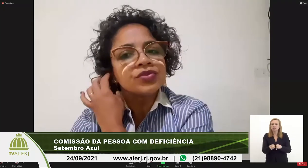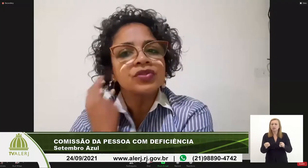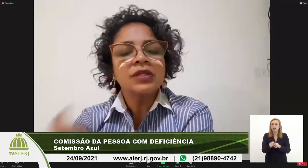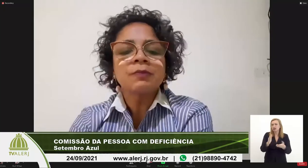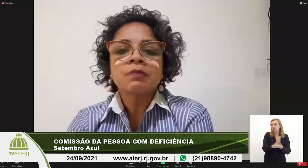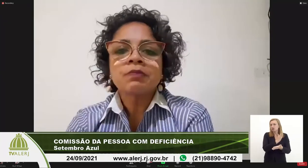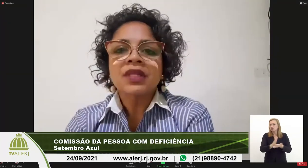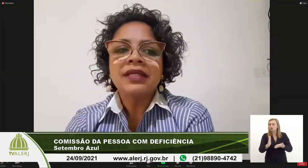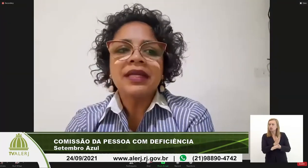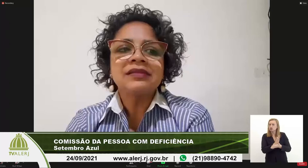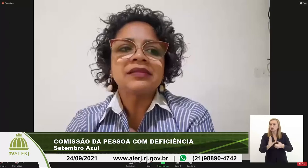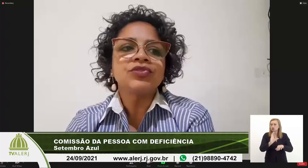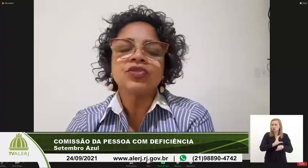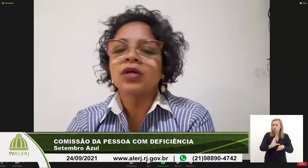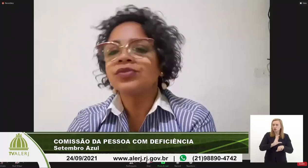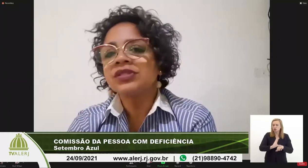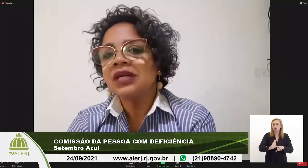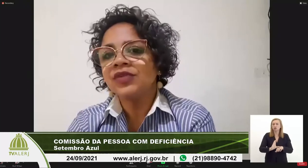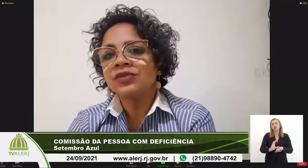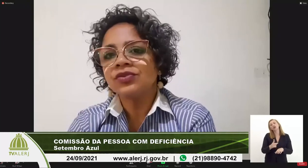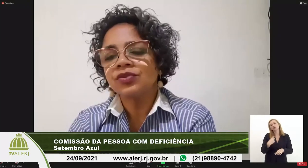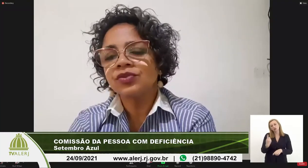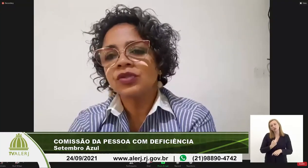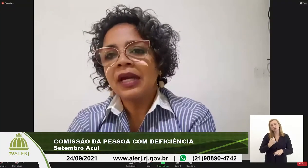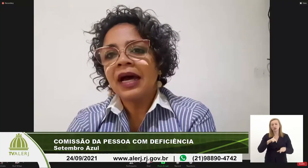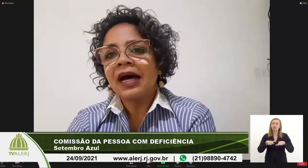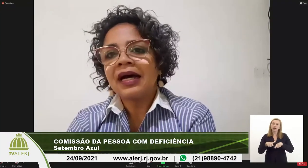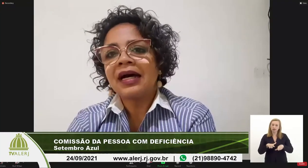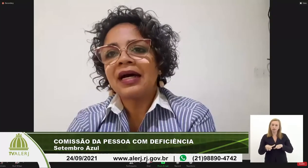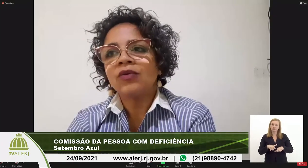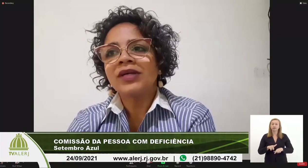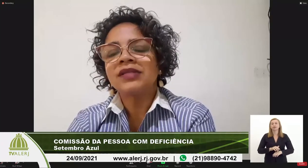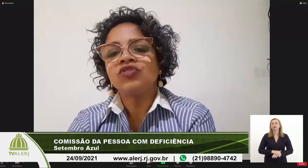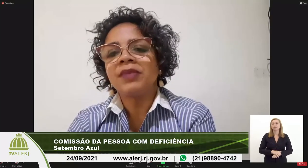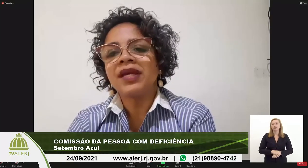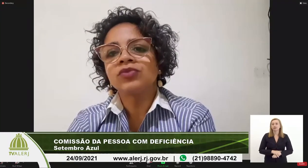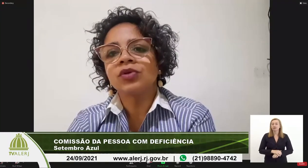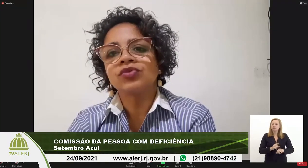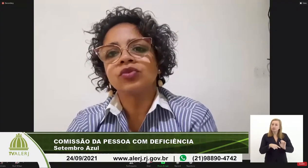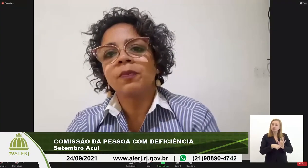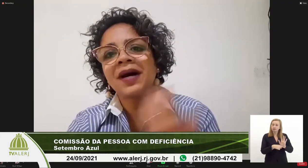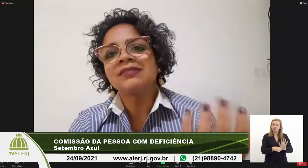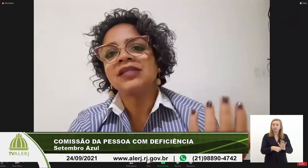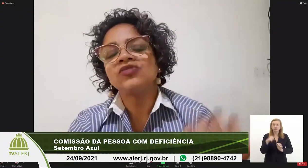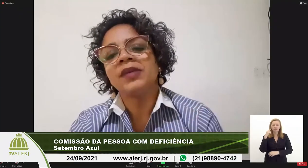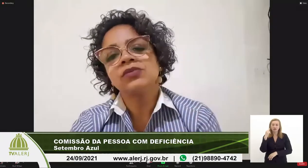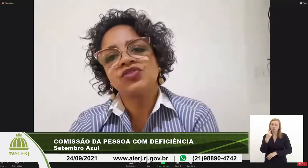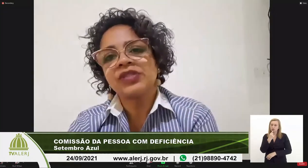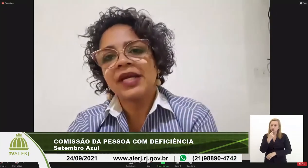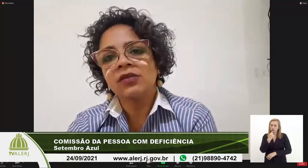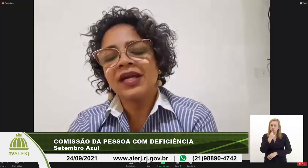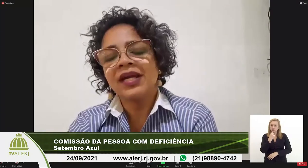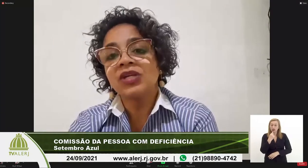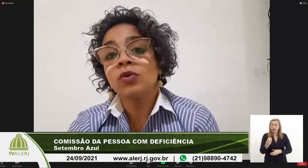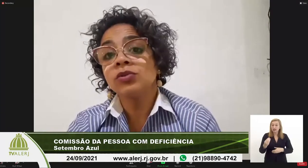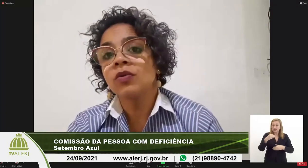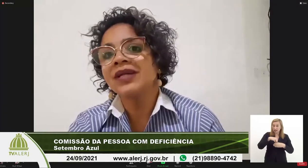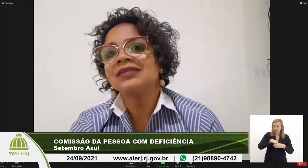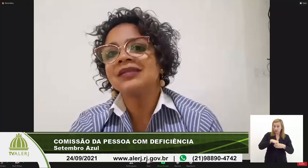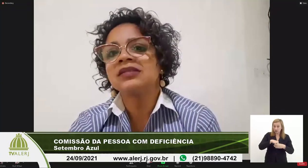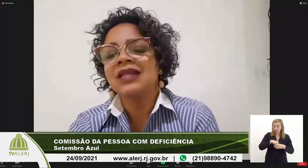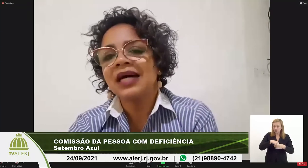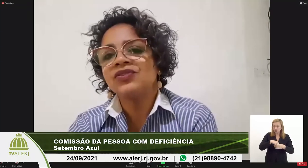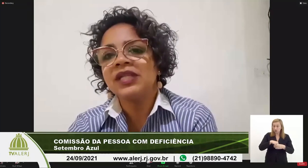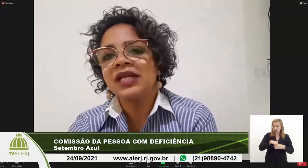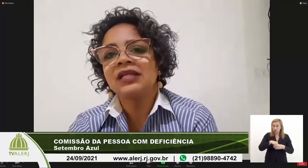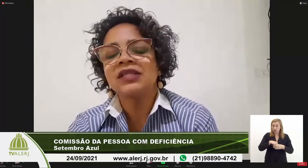cursos e esses são os nossos serviços o atendimento ao surdo para atendimento externo é de acordo com